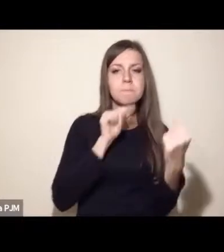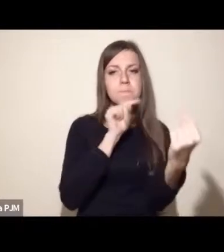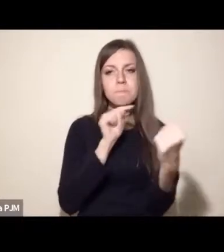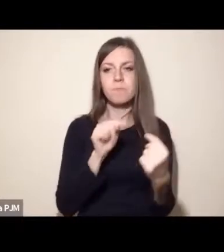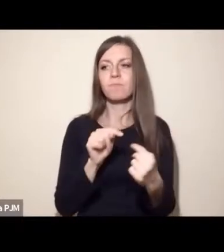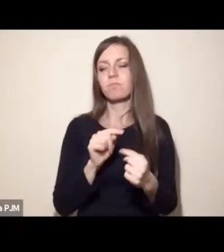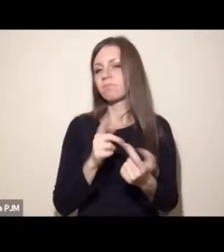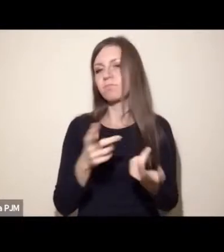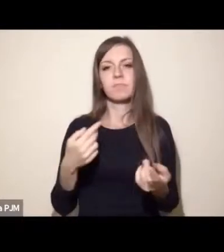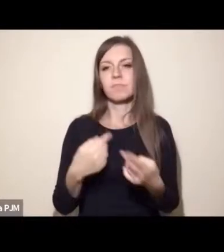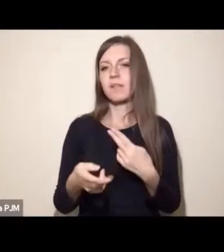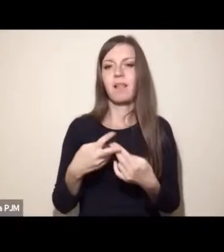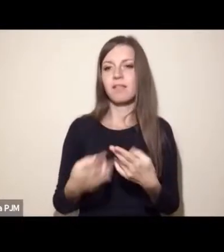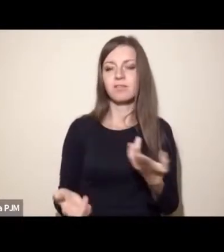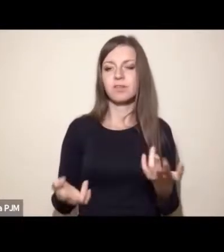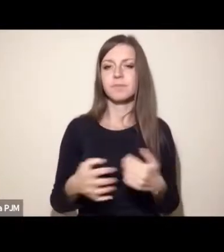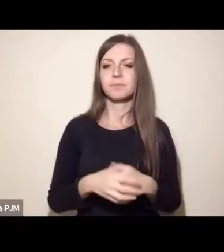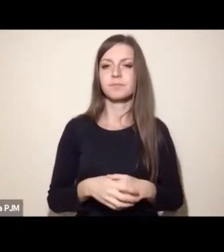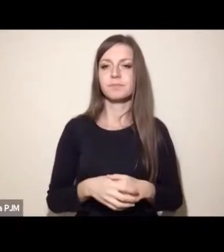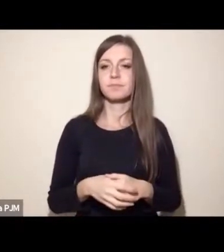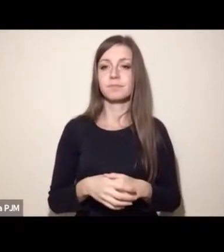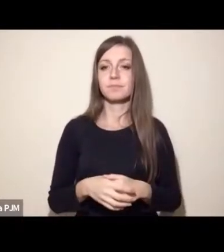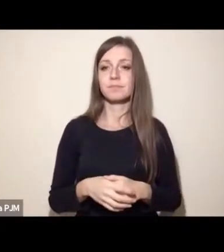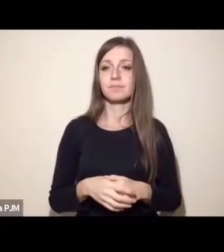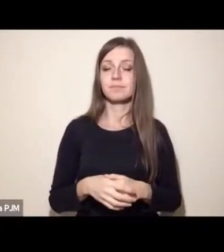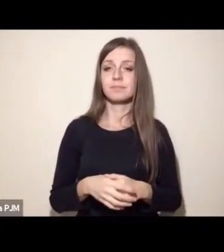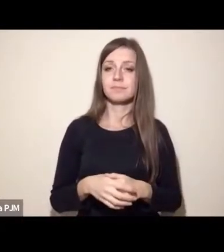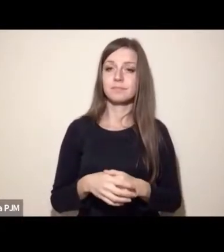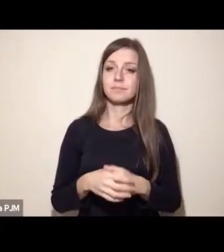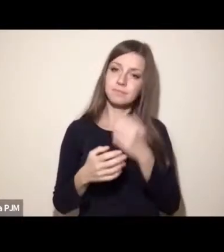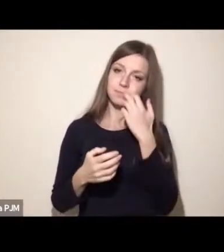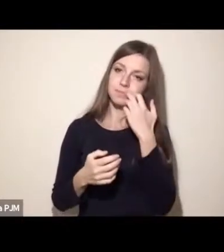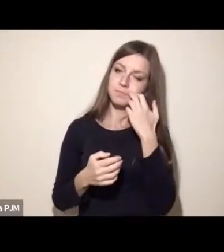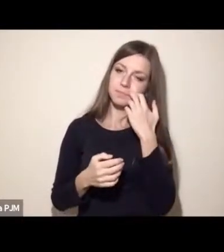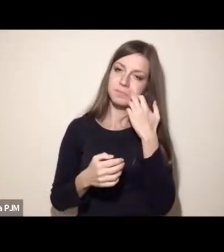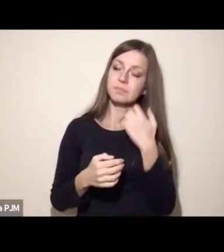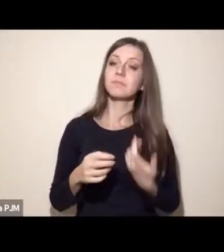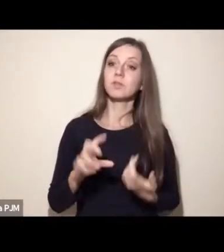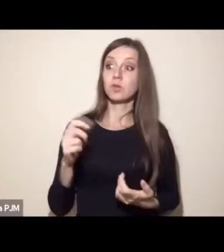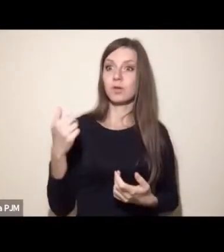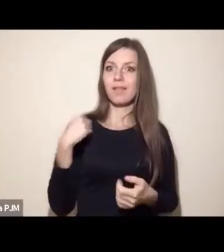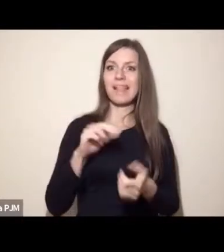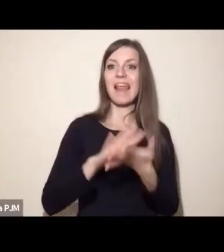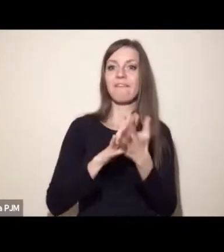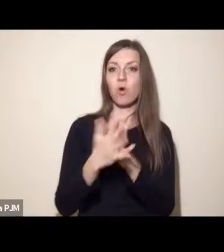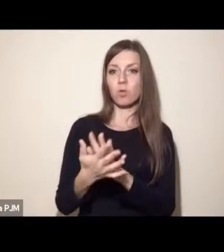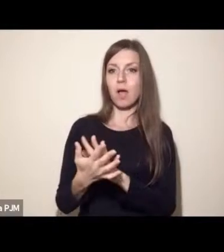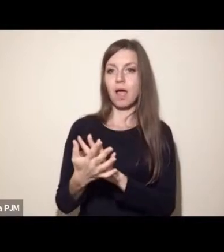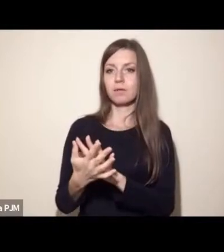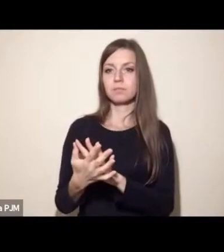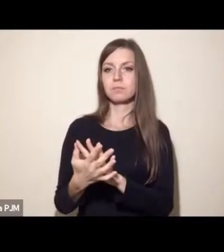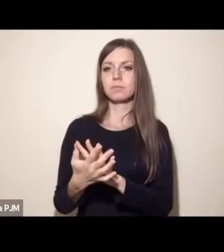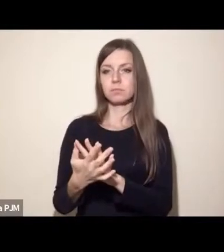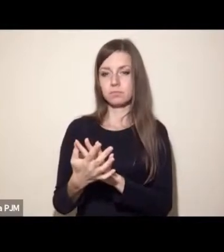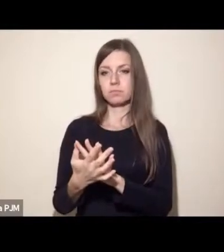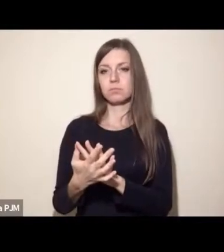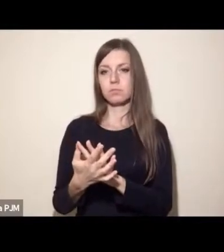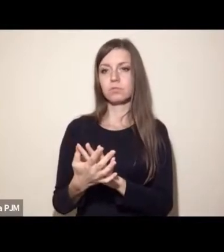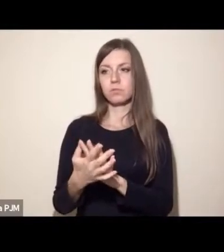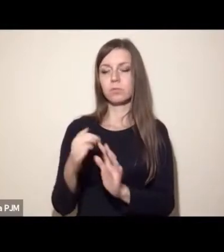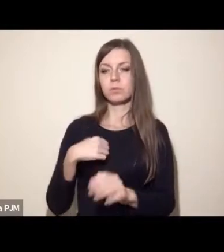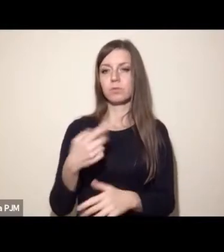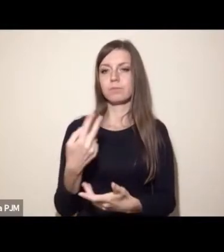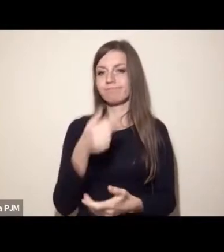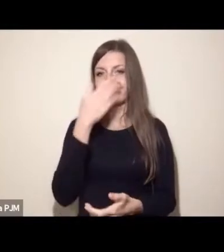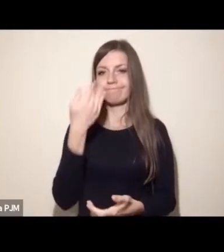pozwierzęcego. Nieuchronnie wszyscy lądujemy ostatecznie w zmianach reformistycznych. Kiedy mówię skazane, zauważcie Państwo